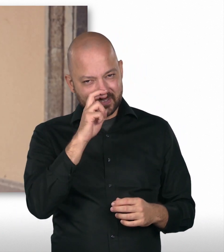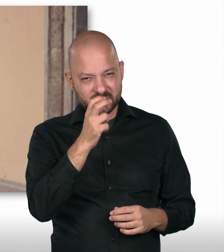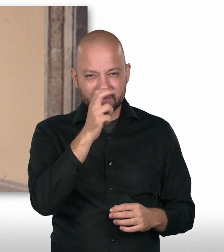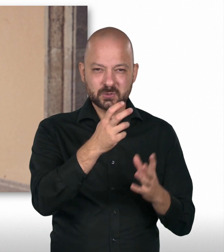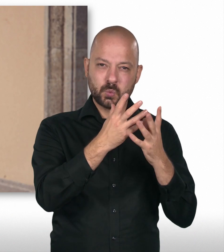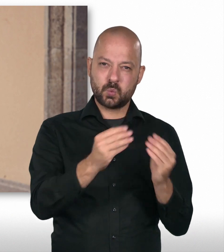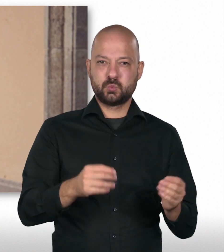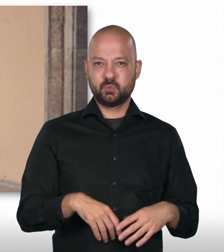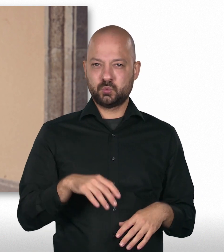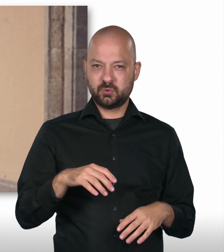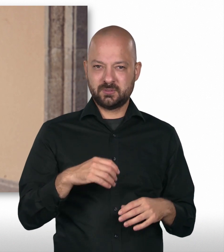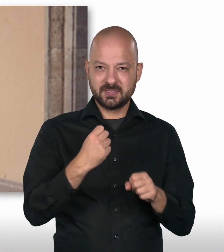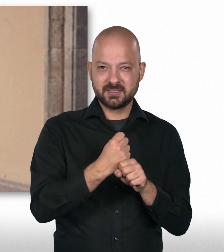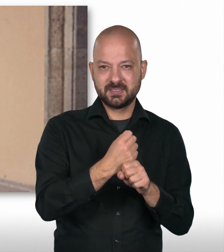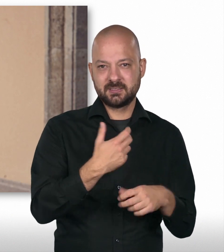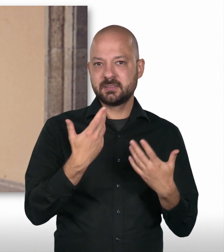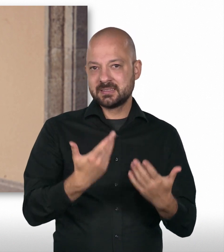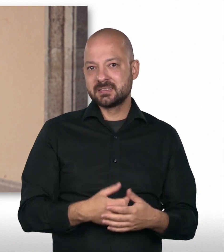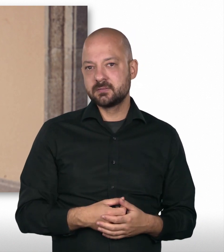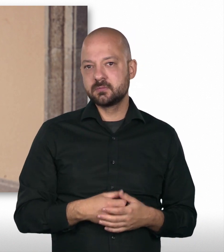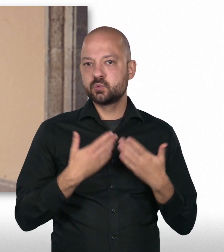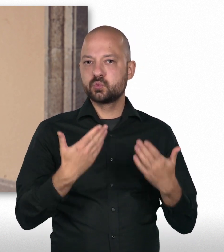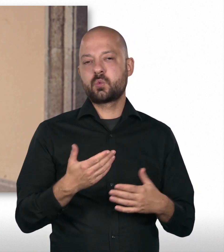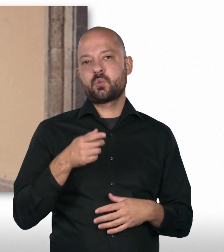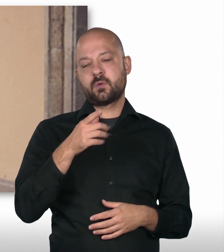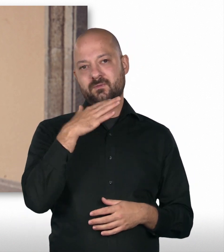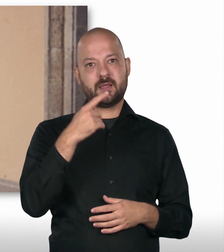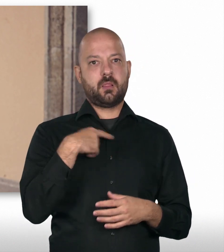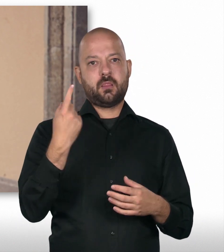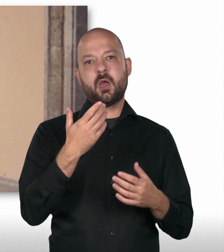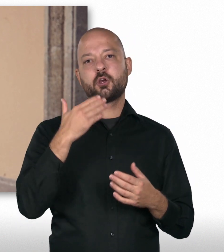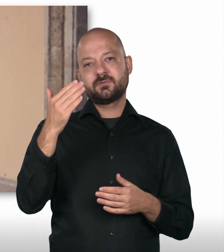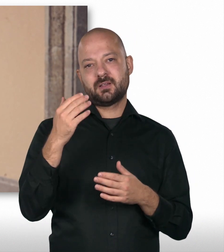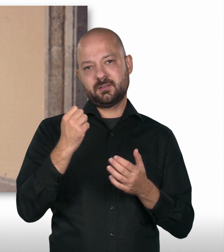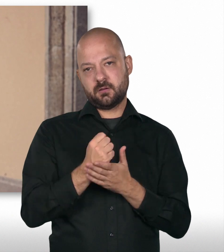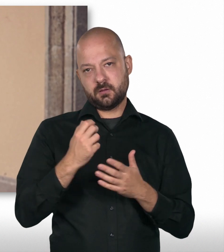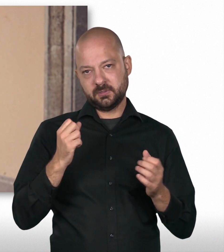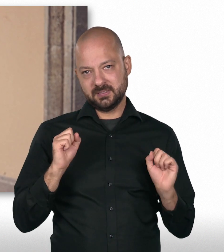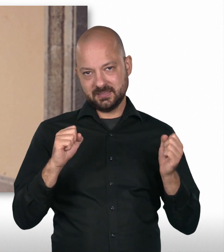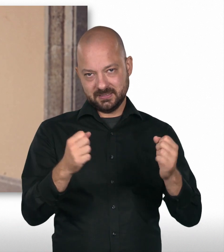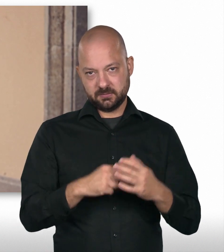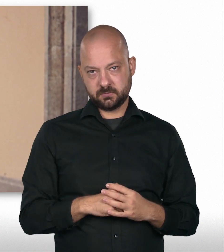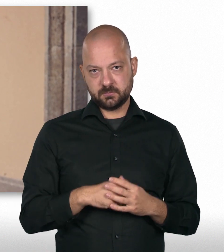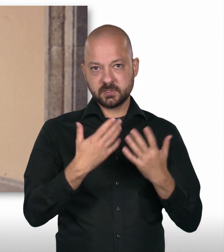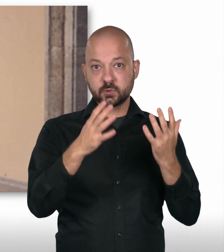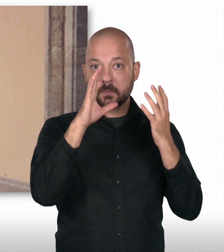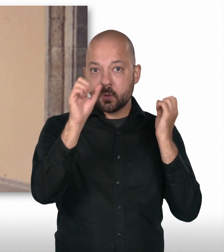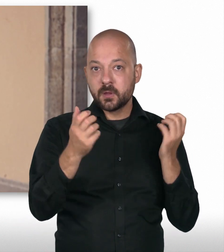zu versuchen, an der Lösung zu arbeiten. Und ich glaube, das ist auch das, was viele im Auswärtigen Amt antreibt, dass wir selber